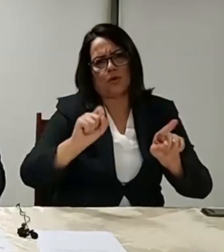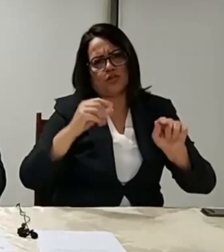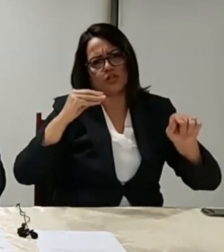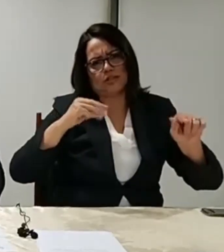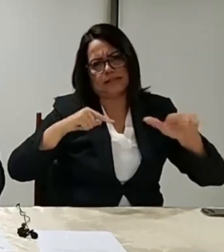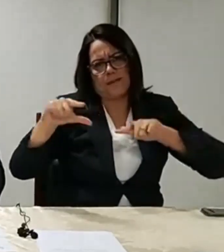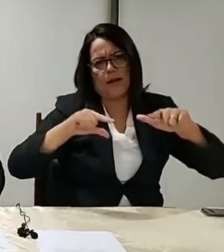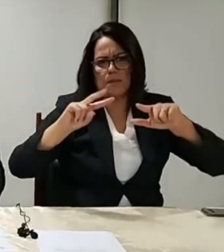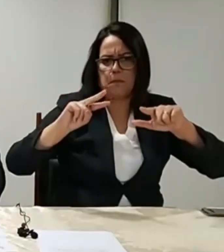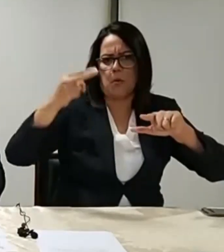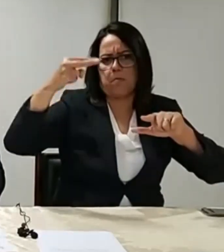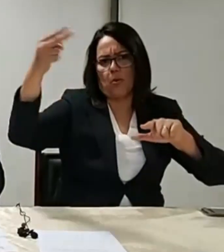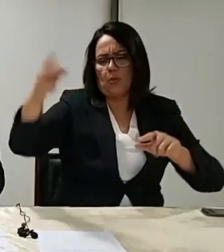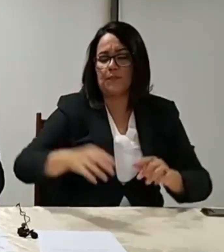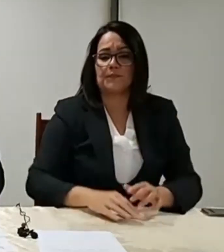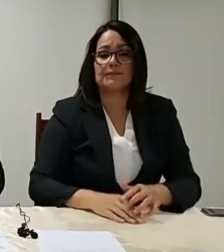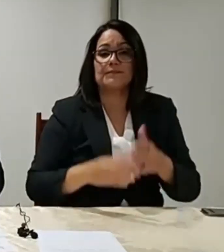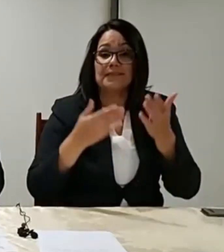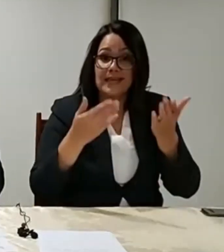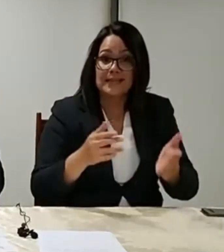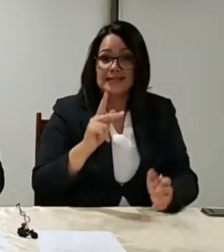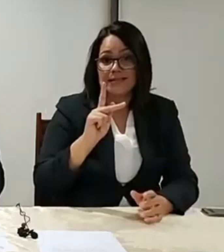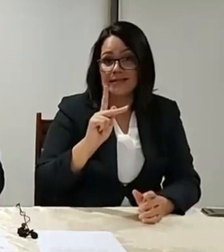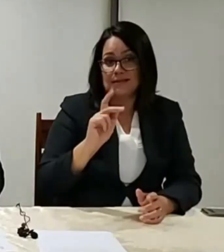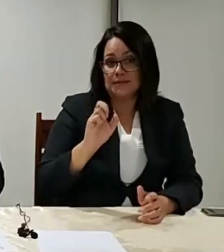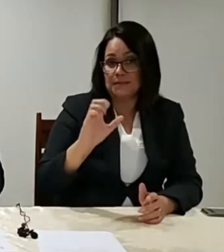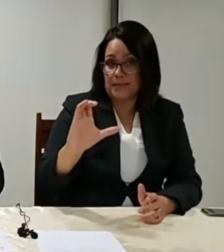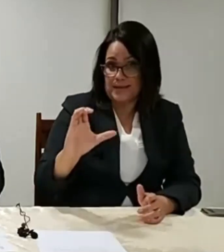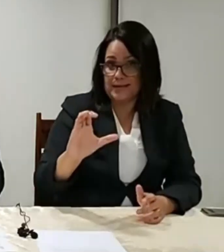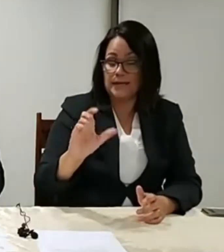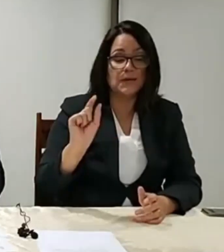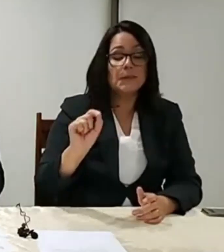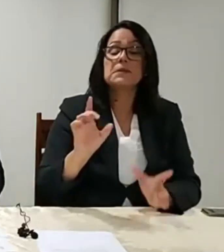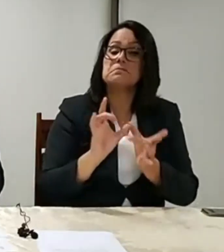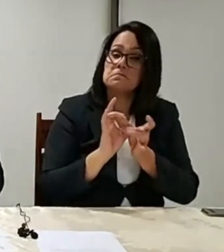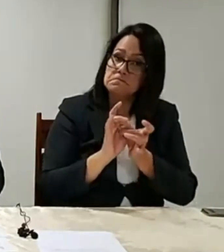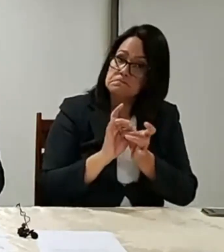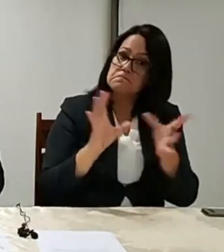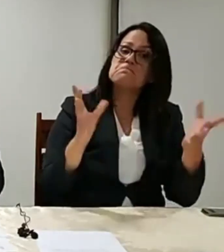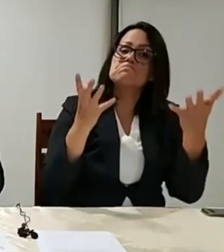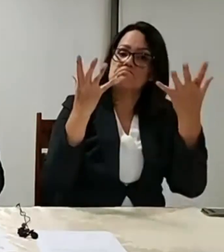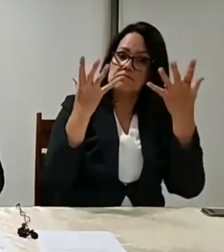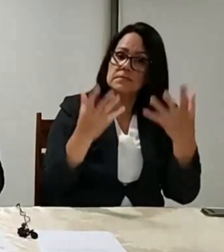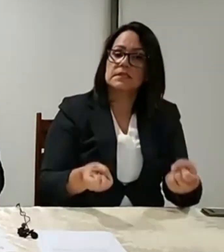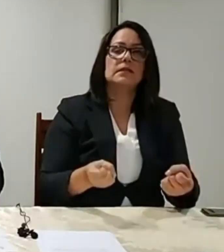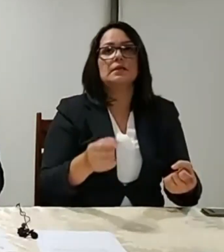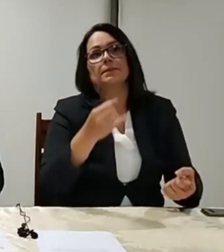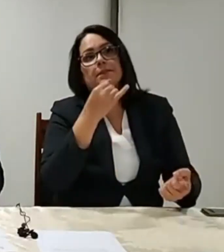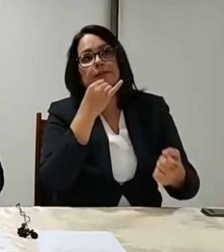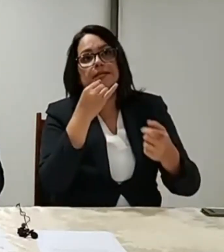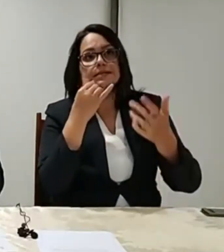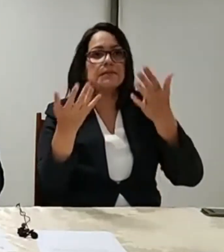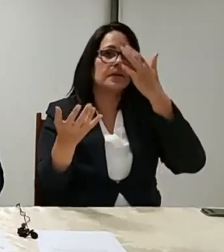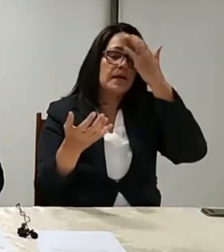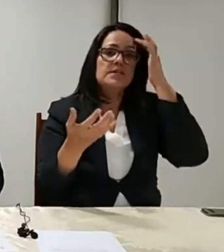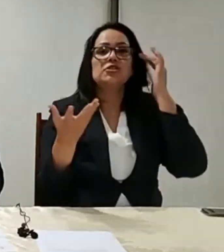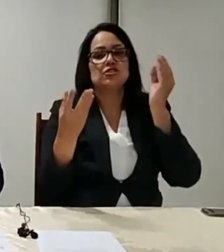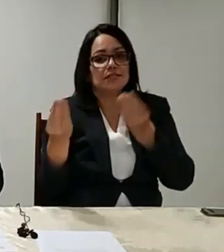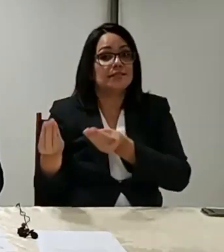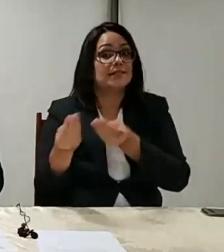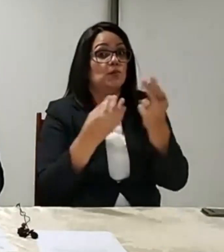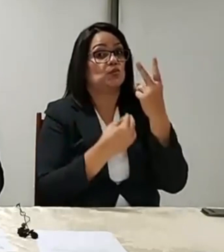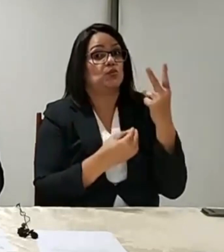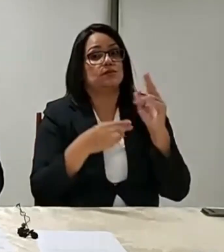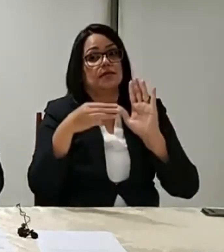E agora, essa PEC permitiu que nós pudéssemos enviar duas medidas provisórias da